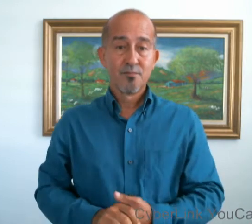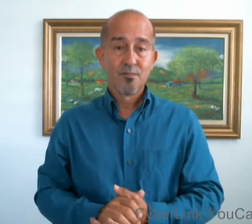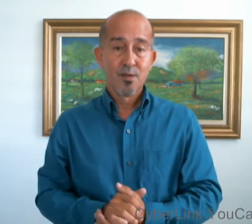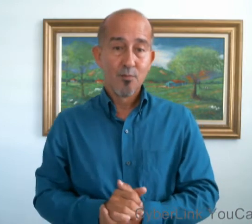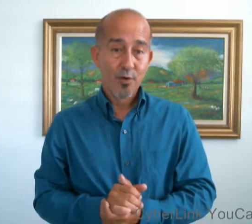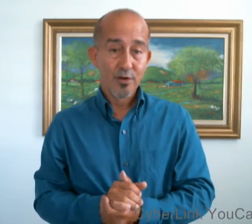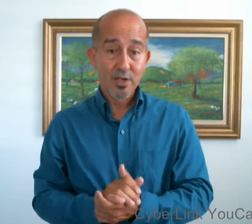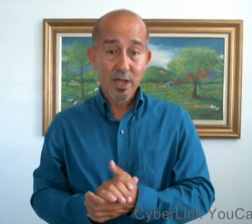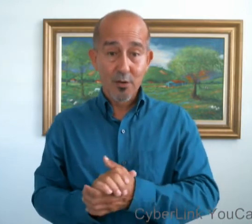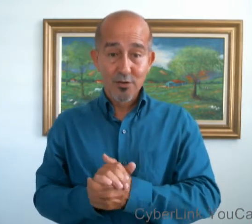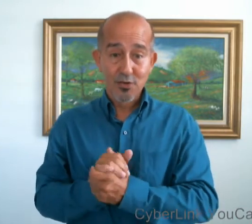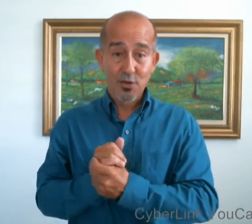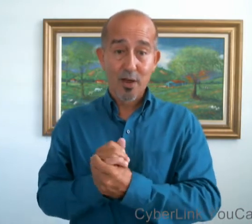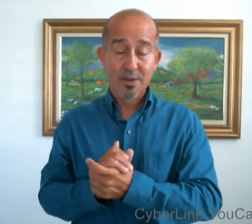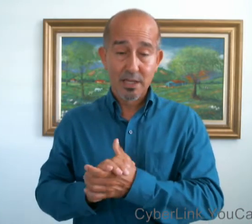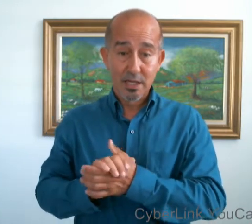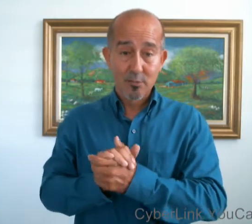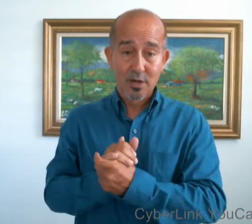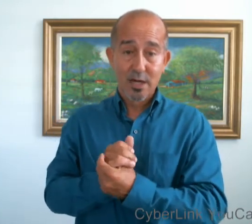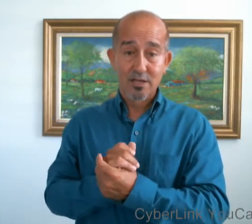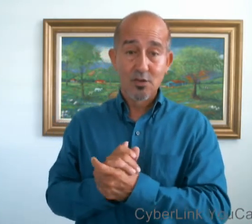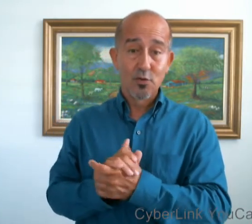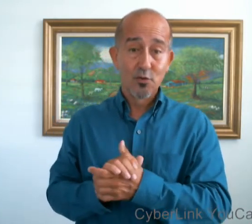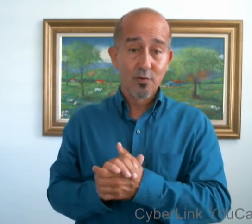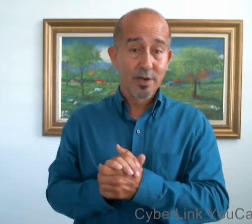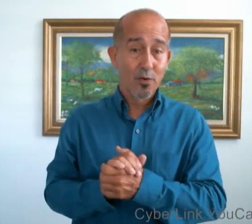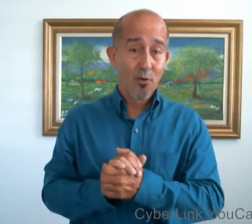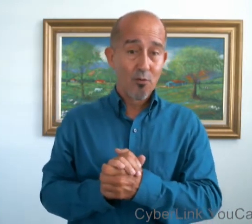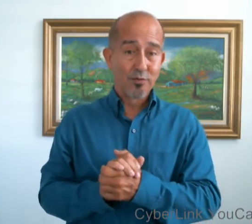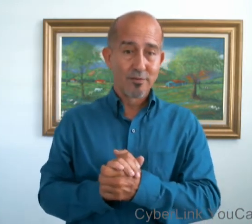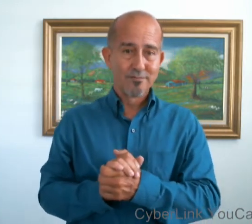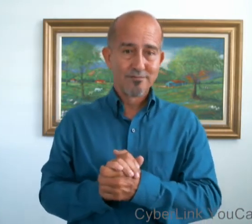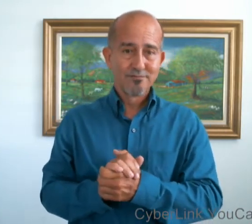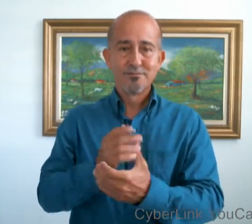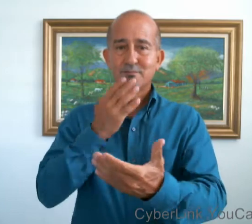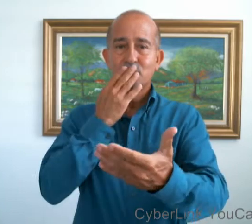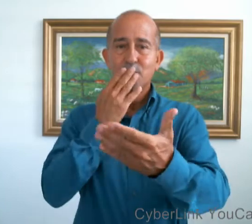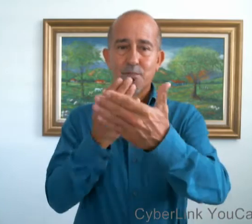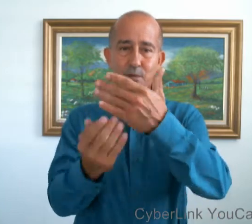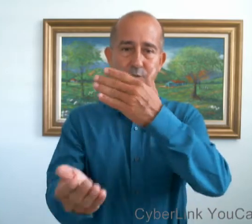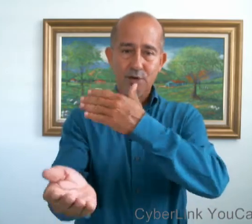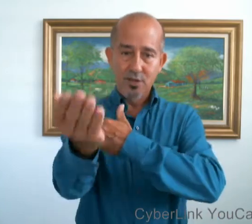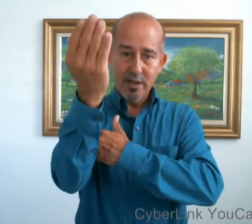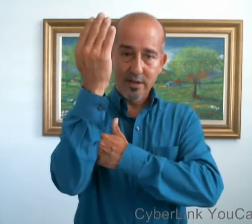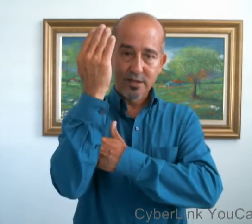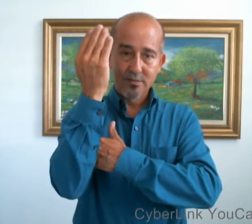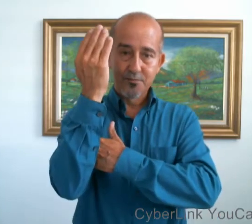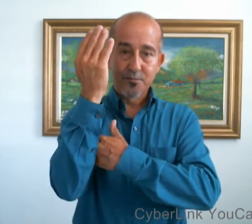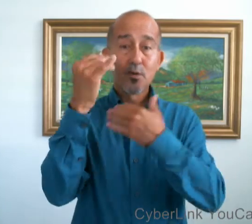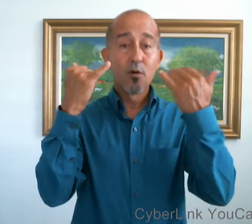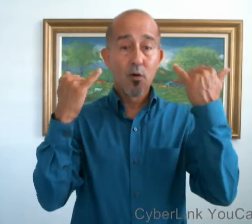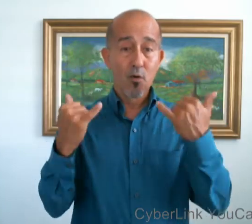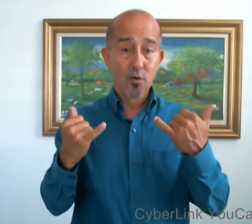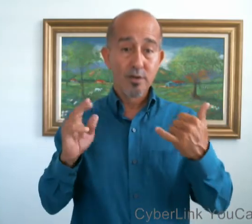¡Buenos días! Hoy nosotros aprenderemos la lección número uno. ¡Buenos días! Hoy